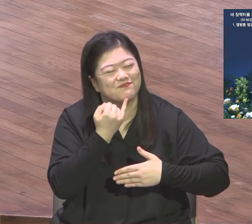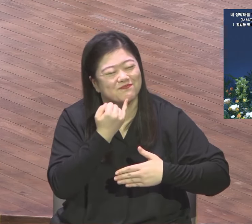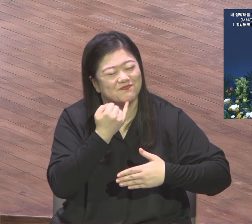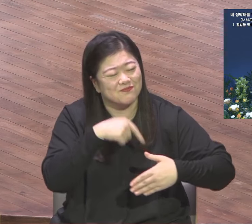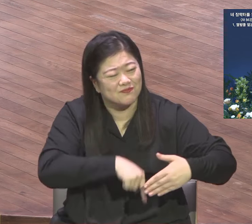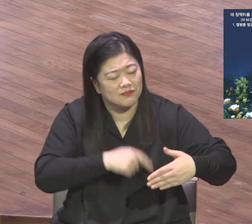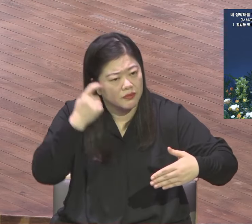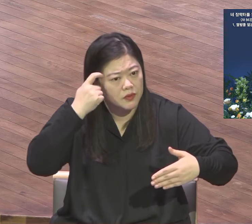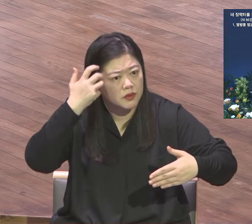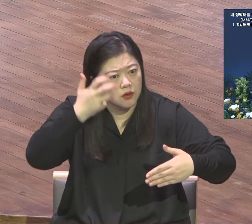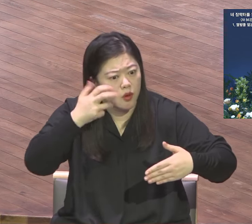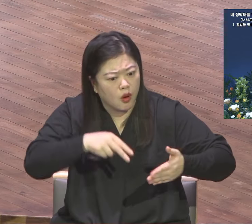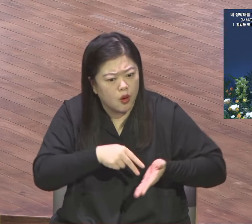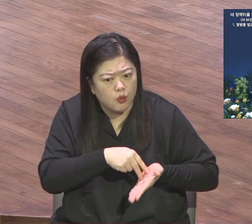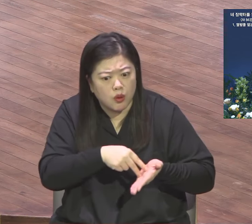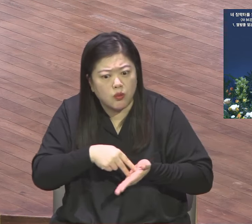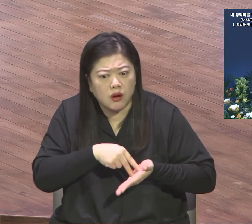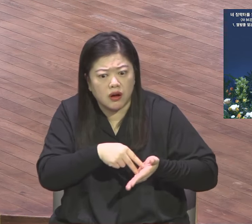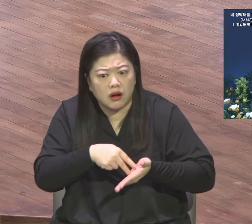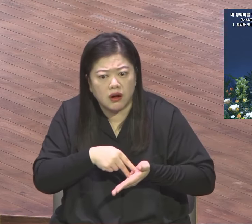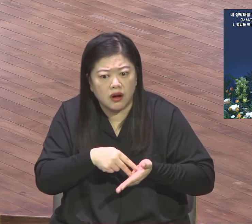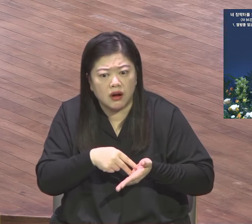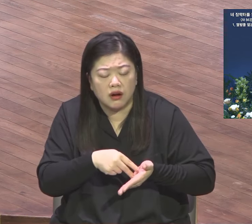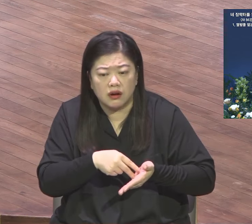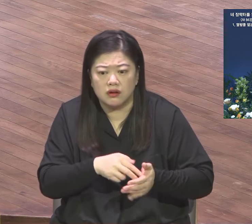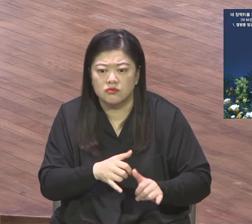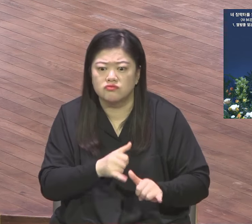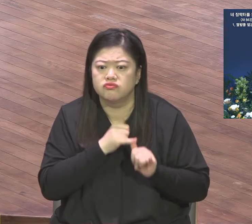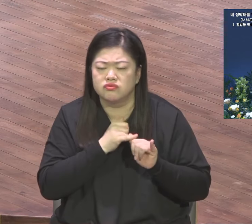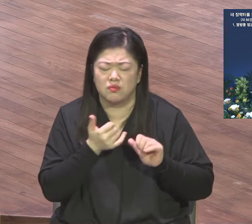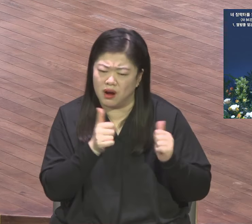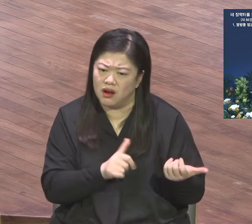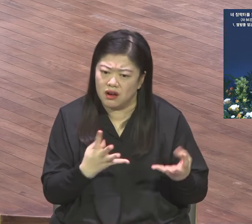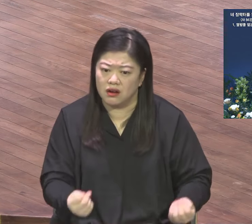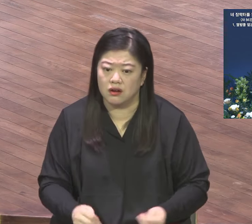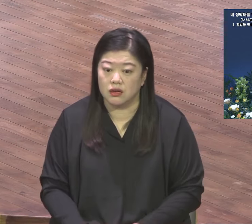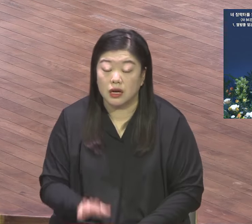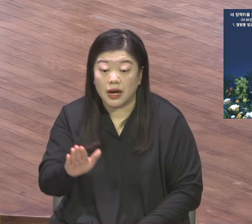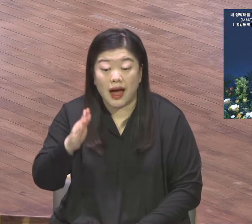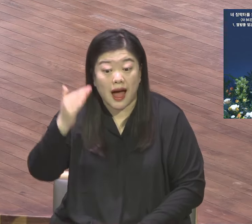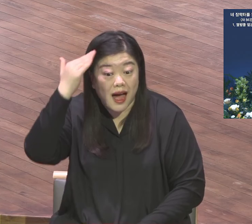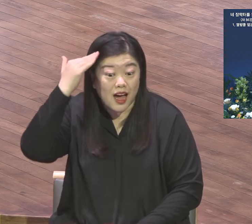외로워서 다 자살한 것입니다 하루에 자살이 우리나라에 말도 50명이요 하루에 자살하는 게